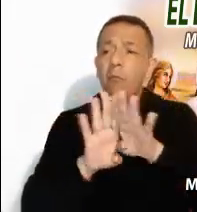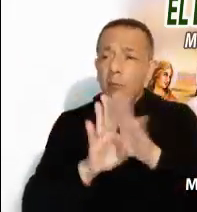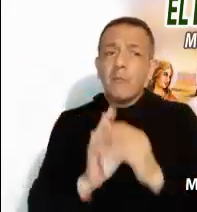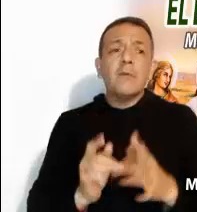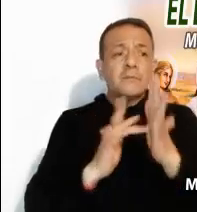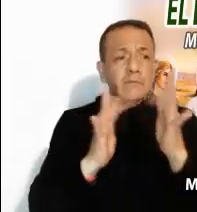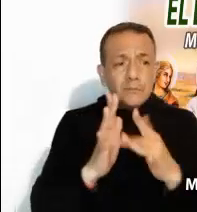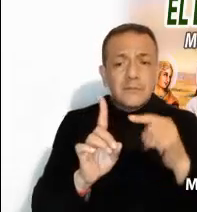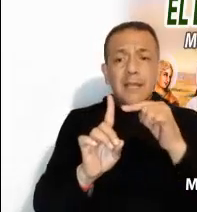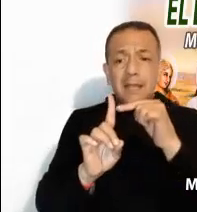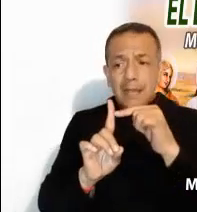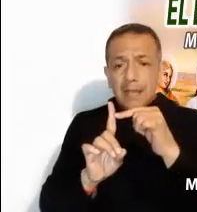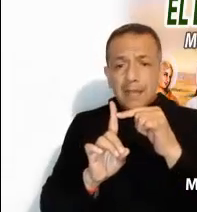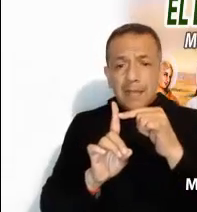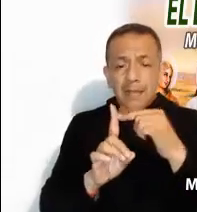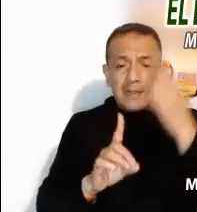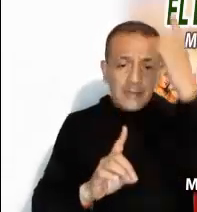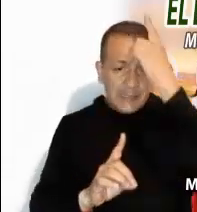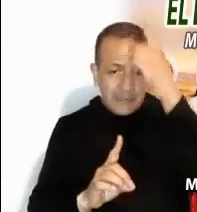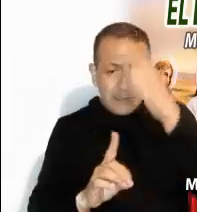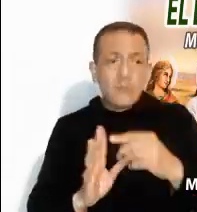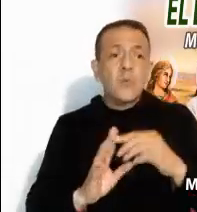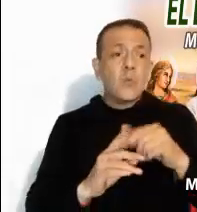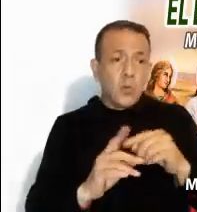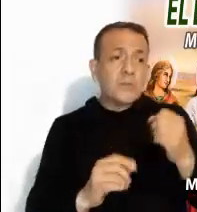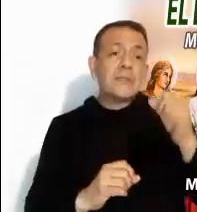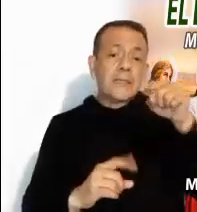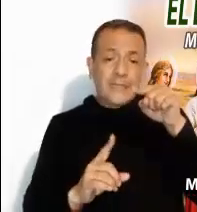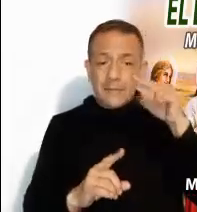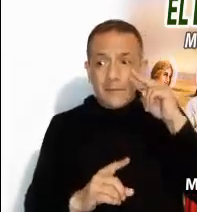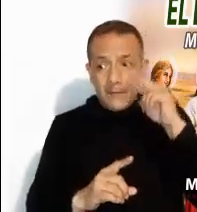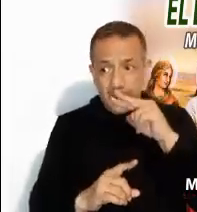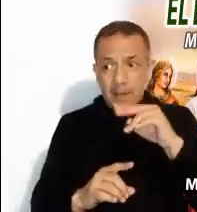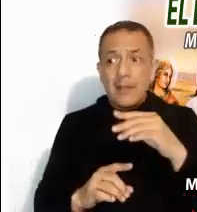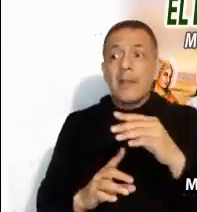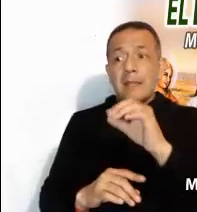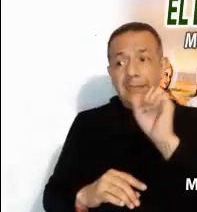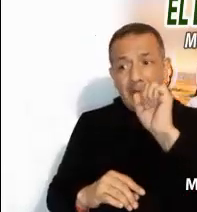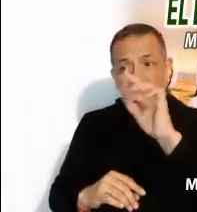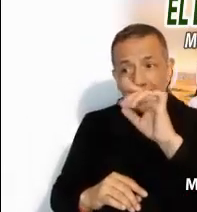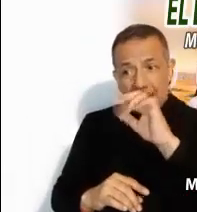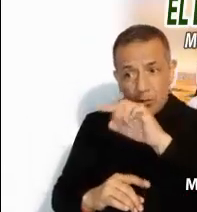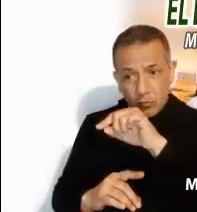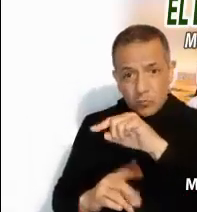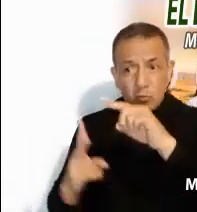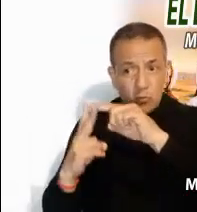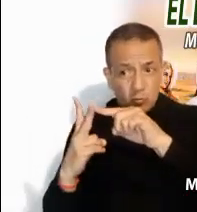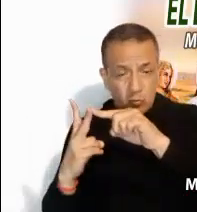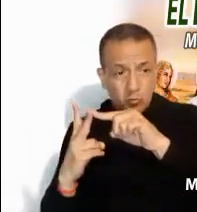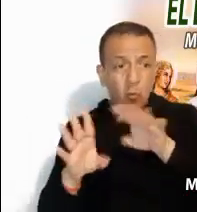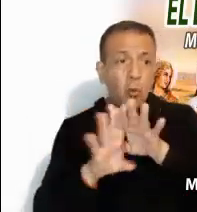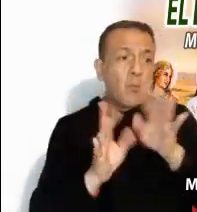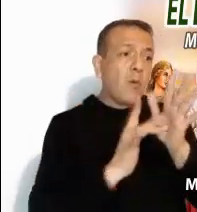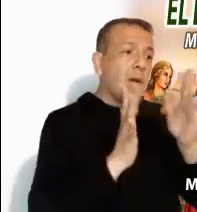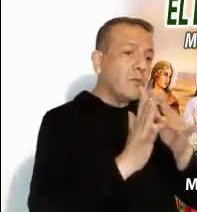expectativas, tanto de los discípulos como de los samaritanos, frente a la generosidad y